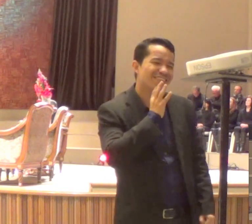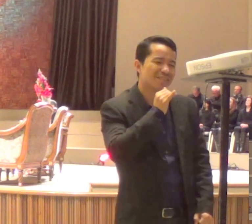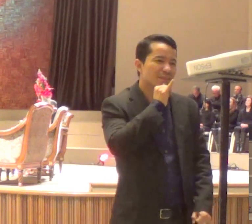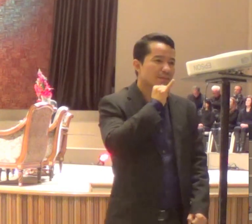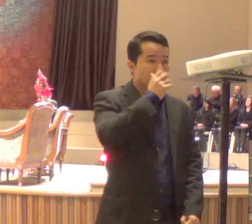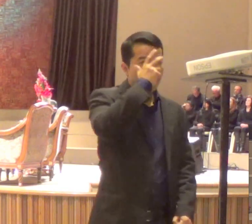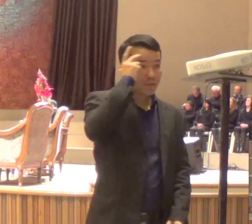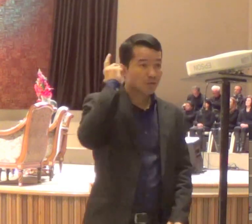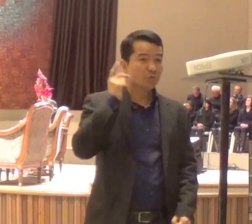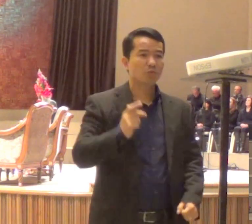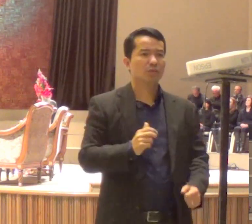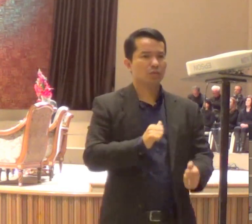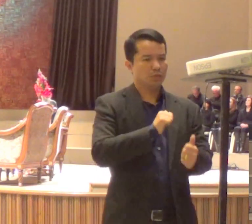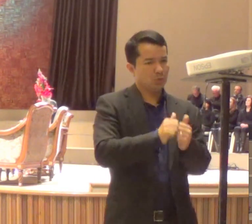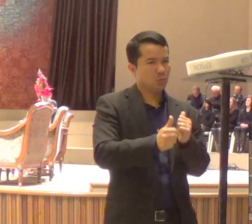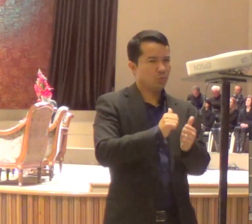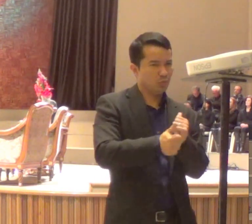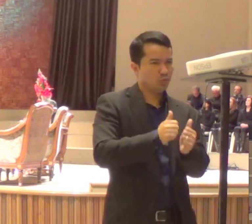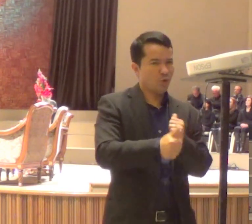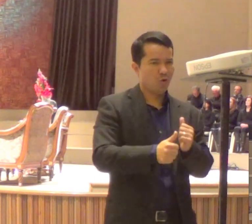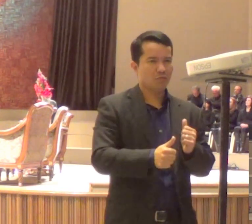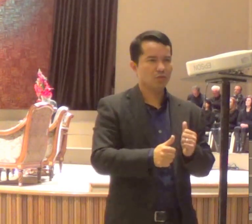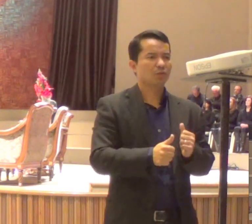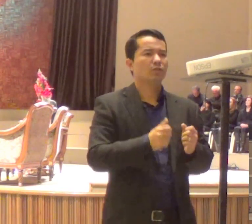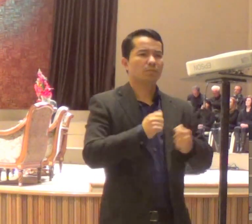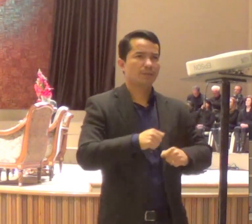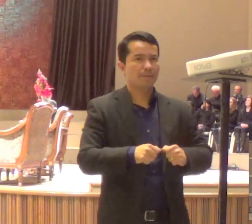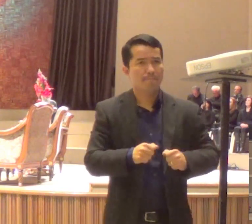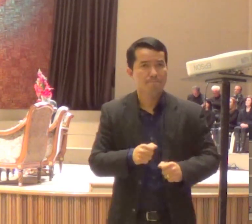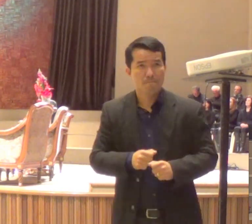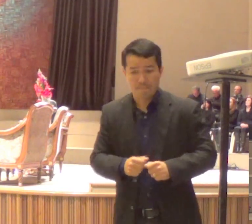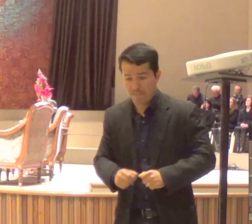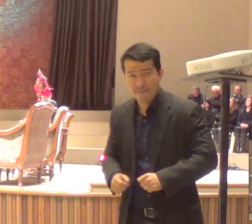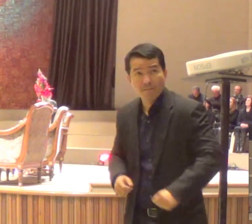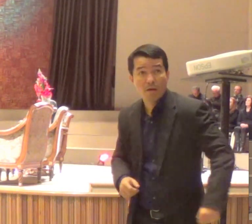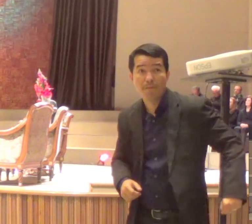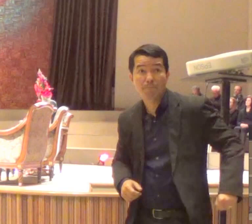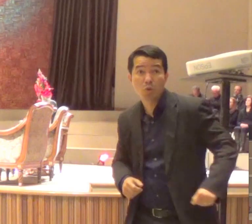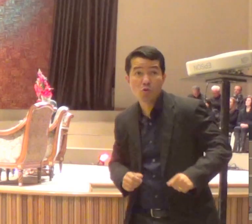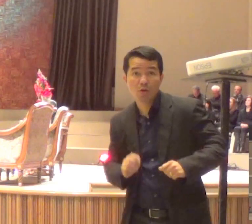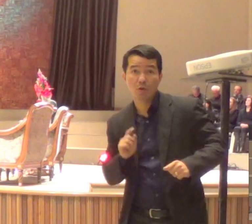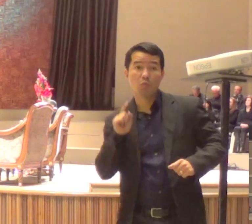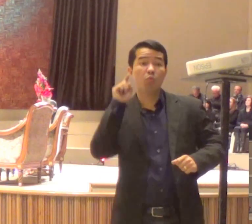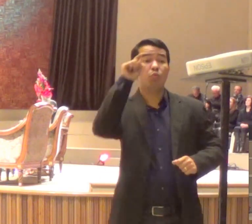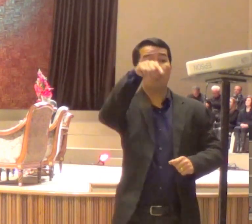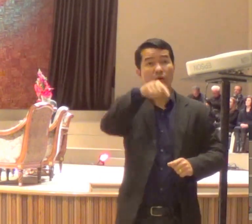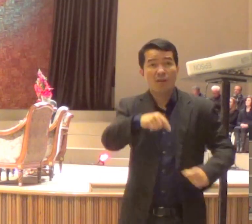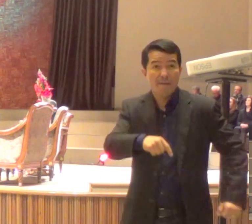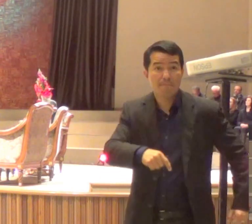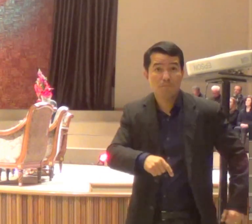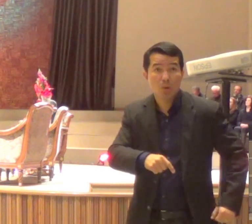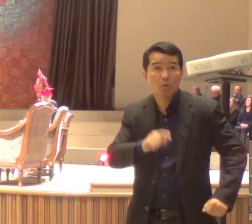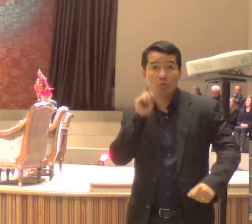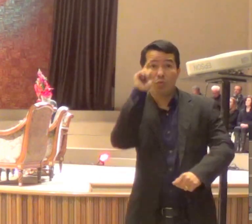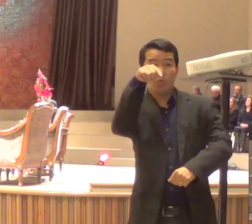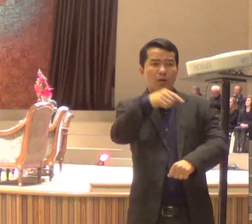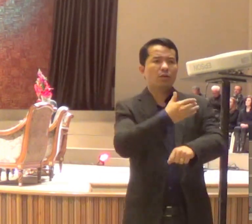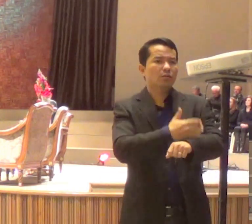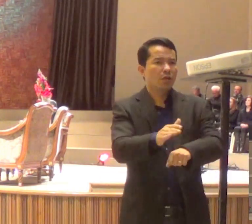fazer, repetir aquele exercício, várias vezes, até que ele consiga, ultrapassar essa barreira, eu digo, está bom